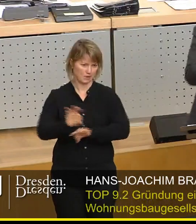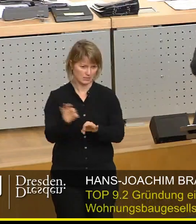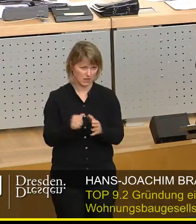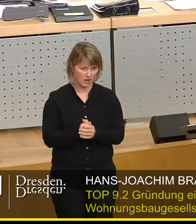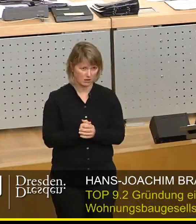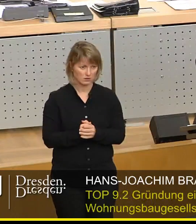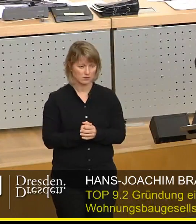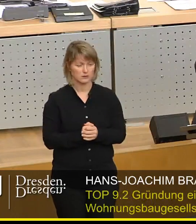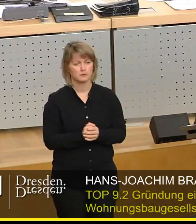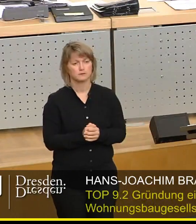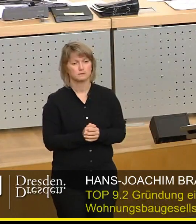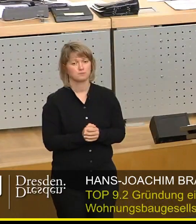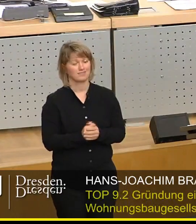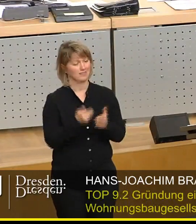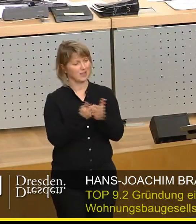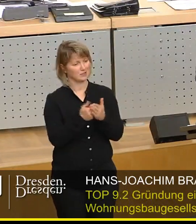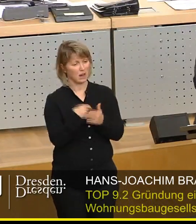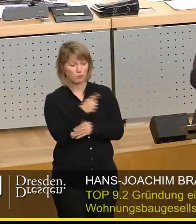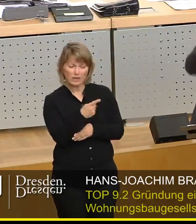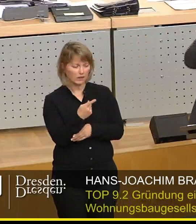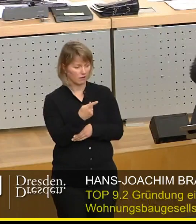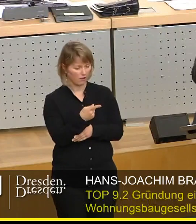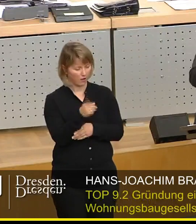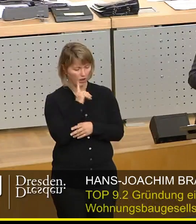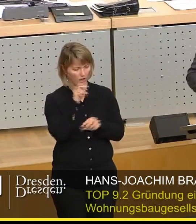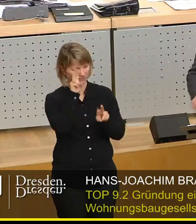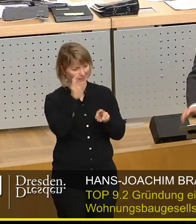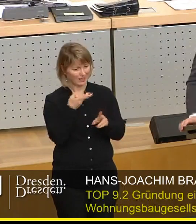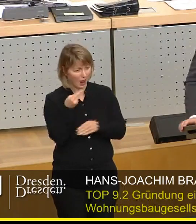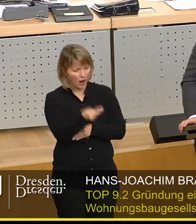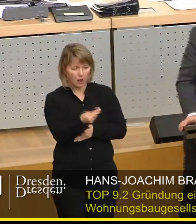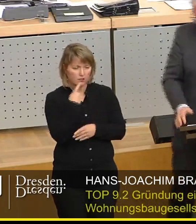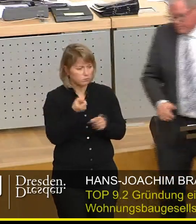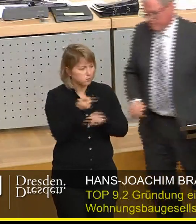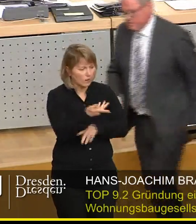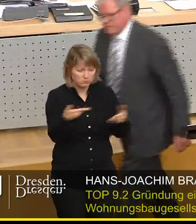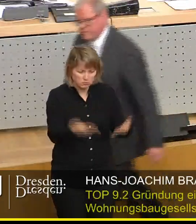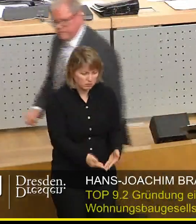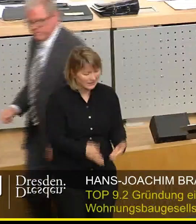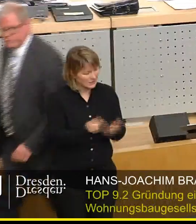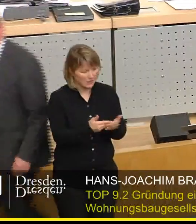deswegen, weil es ein Groschengrab ist, um es mal so zu sagen, deswegen lehnen wir das ab. Vielen Dank.